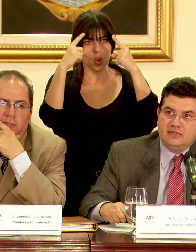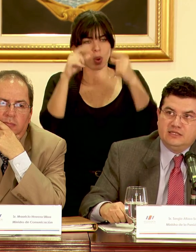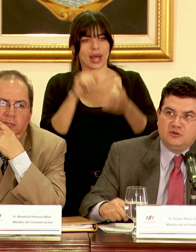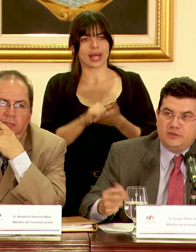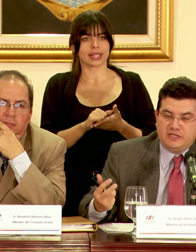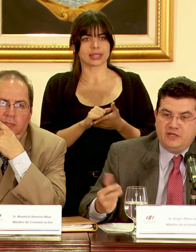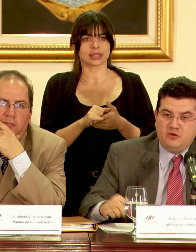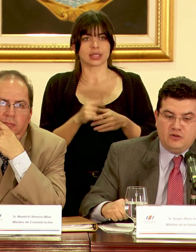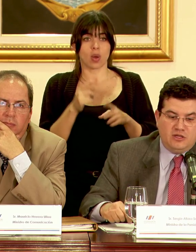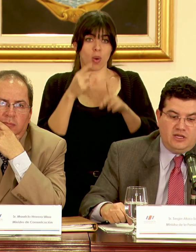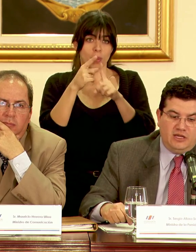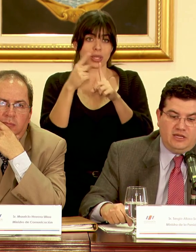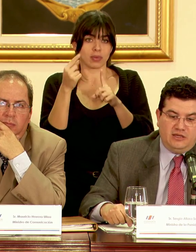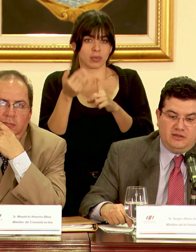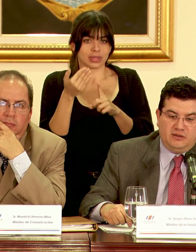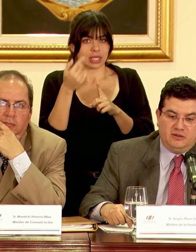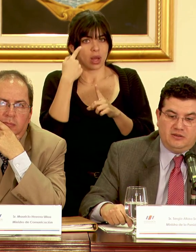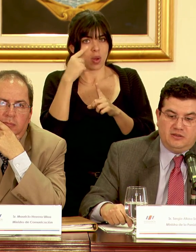objetivo